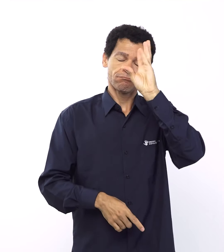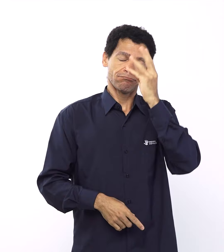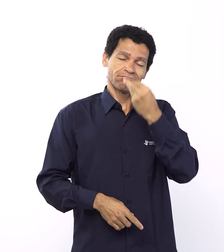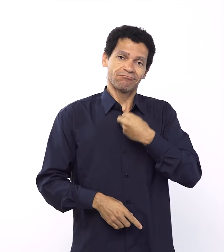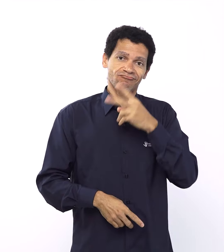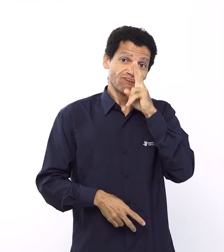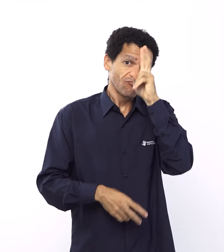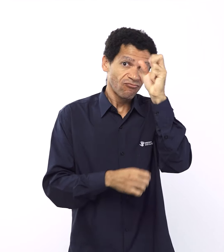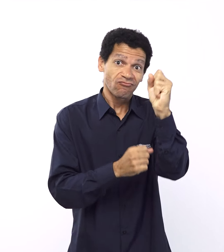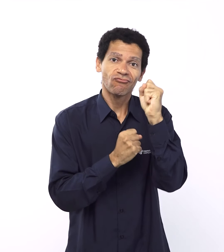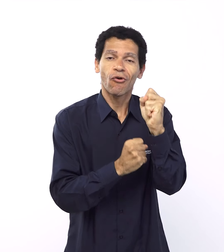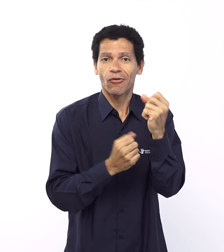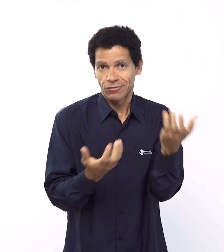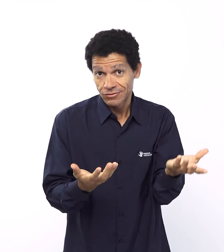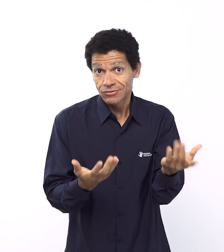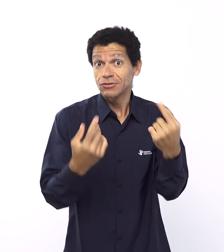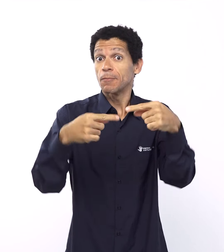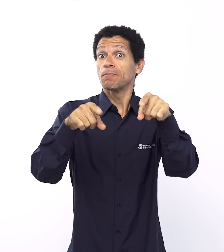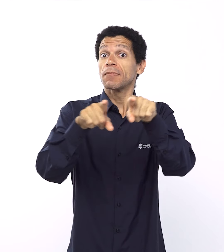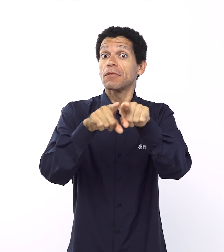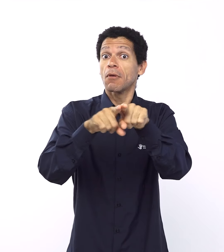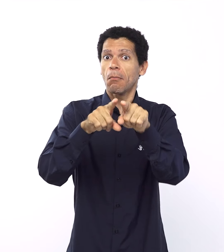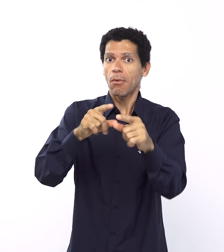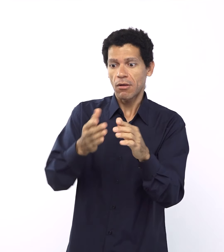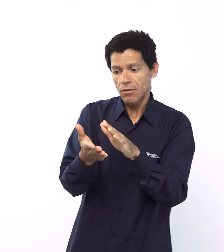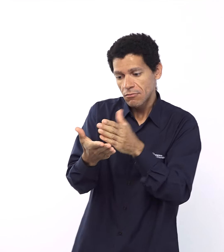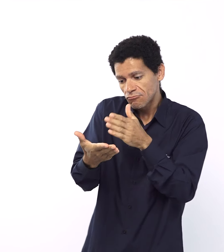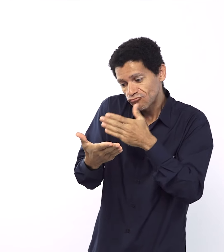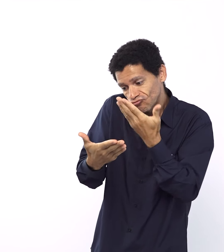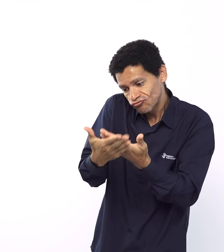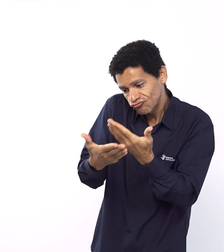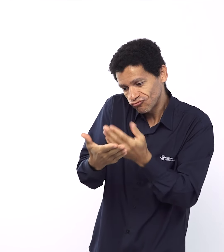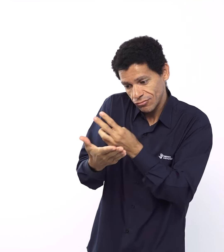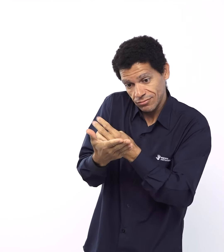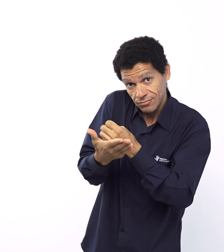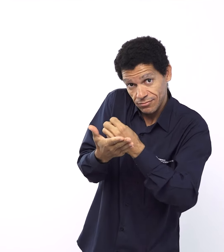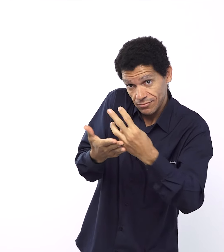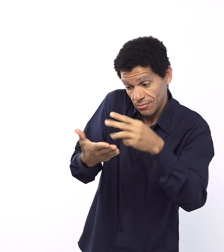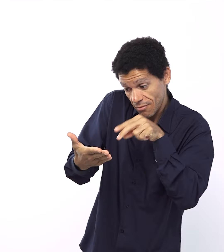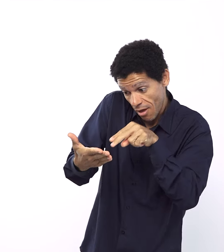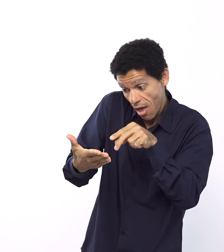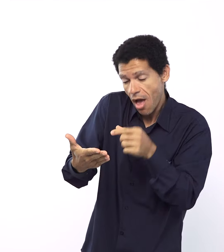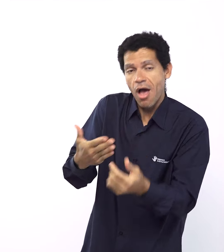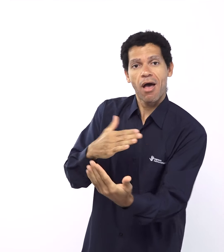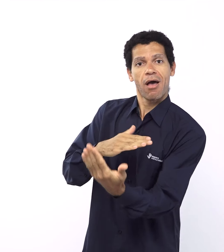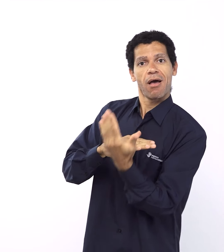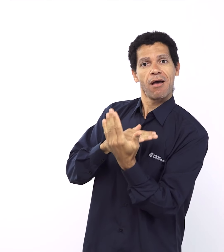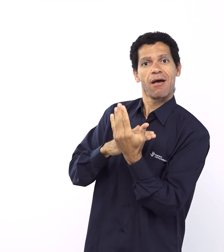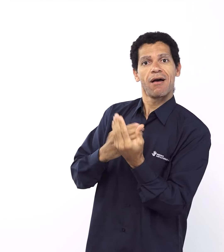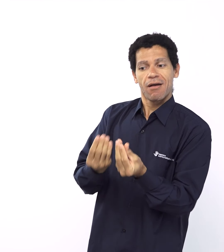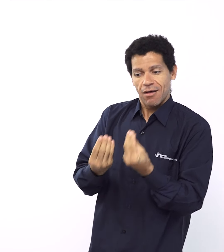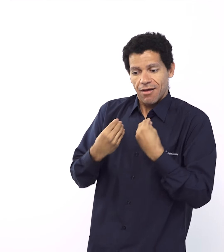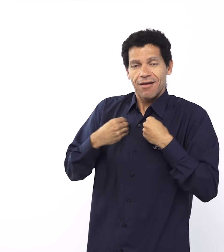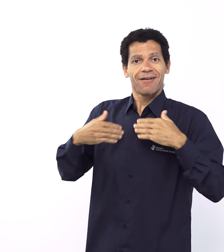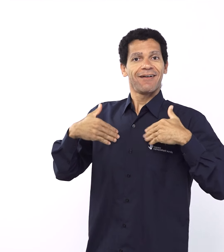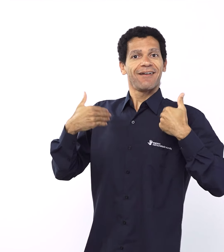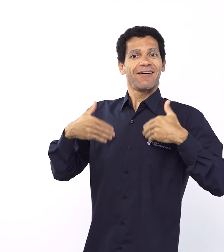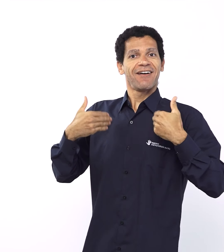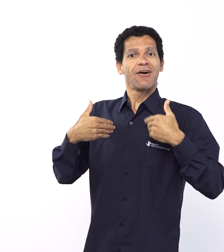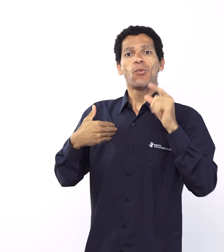nos impulsiona a partilhar a cada dia o aprendizado. Se eu aprendo, eu me animo a ensinar outras pessoas também. Você vai